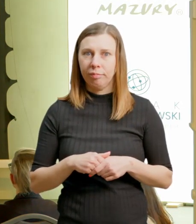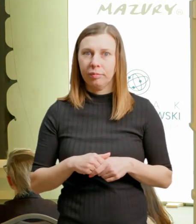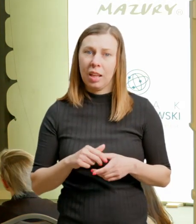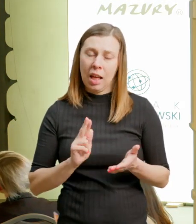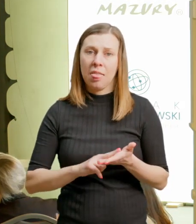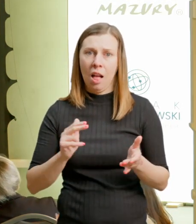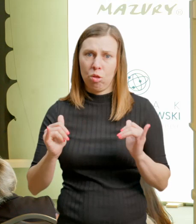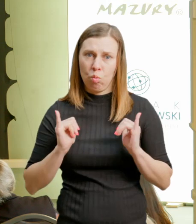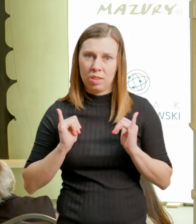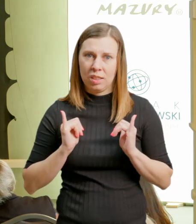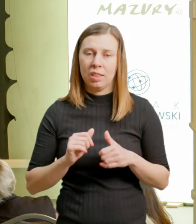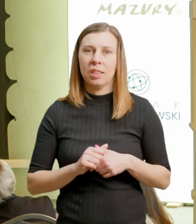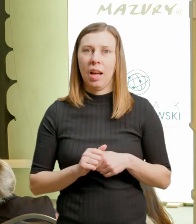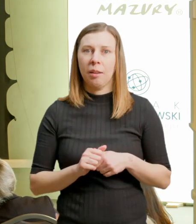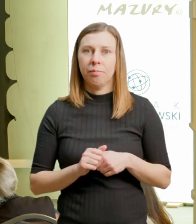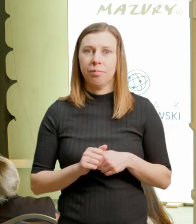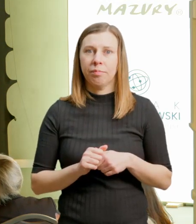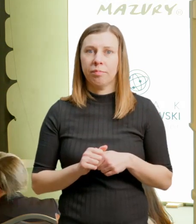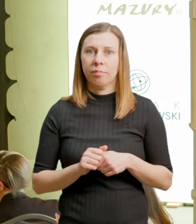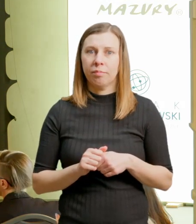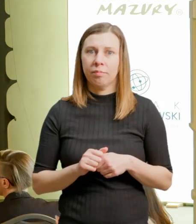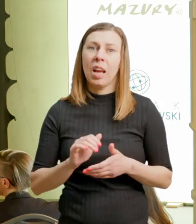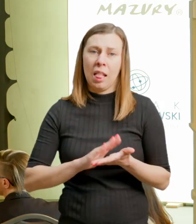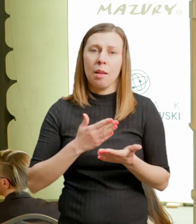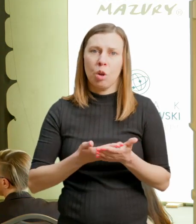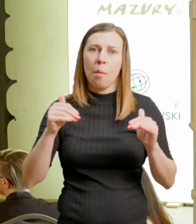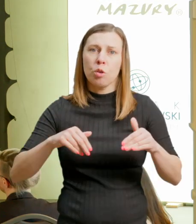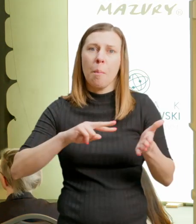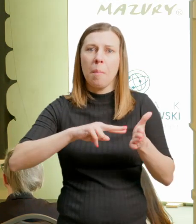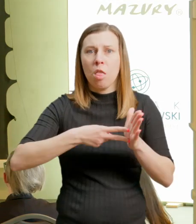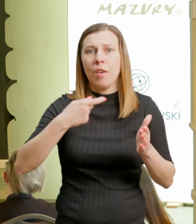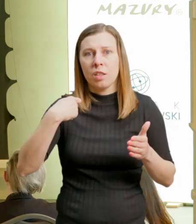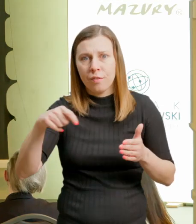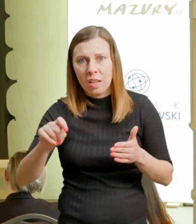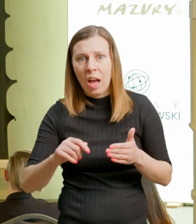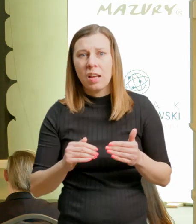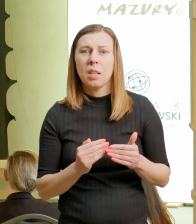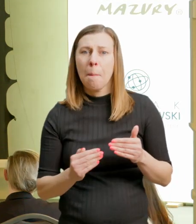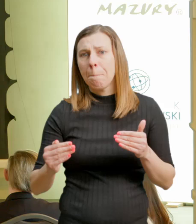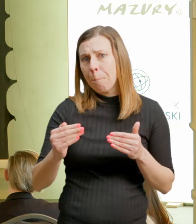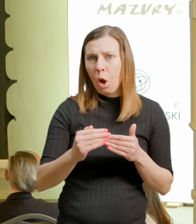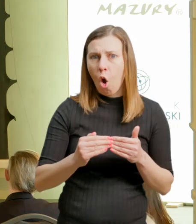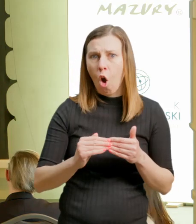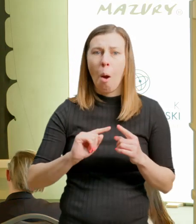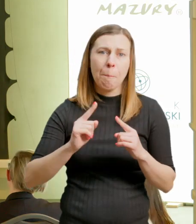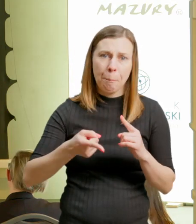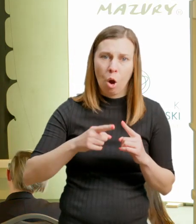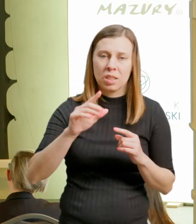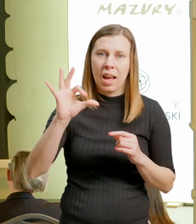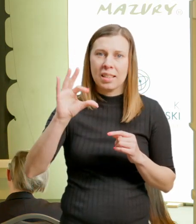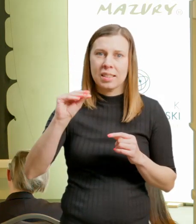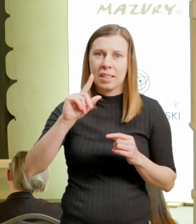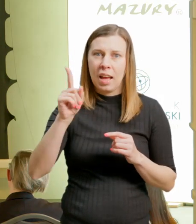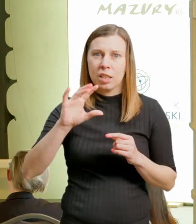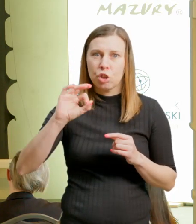sezonem, kiedy te usługi będą bardziej korzystne cenowo, tak? Rezerwując z wyprzedzeniem, korzystamy z